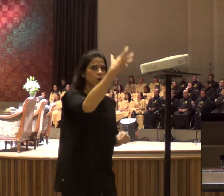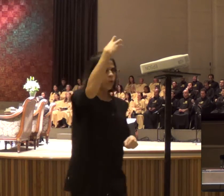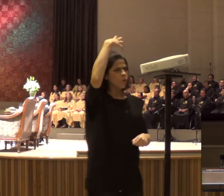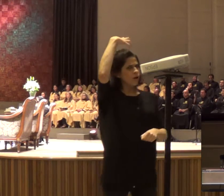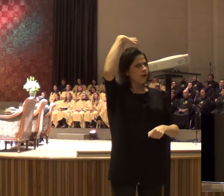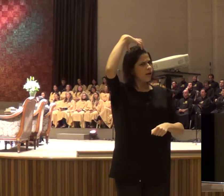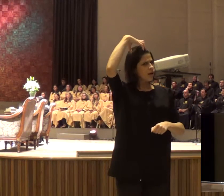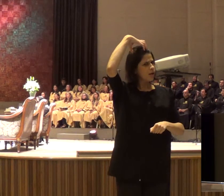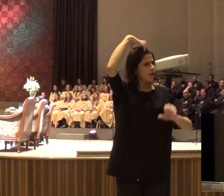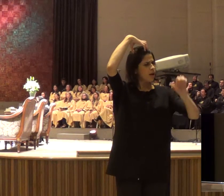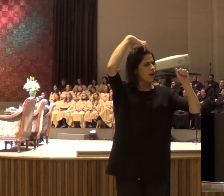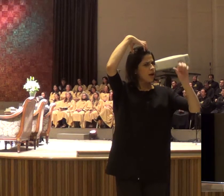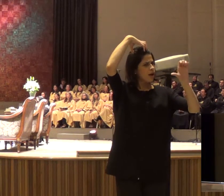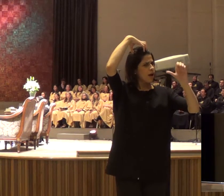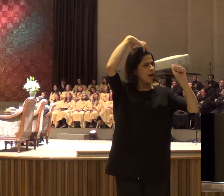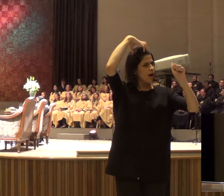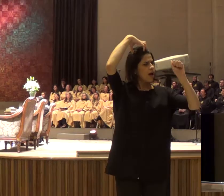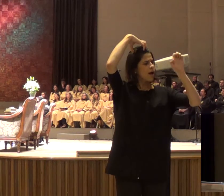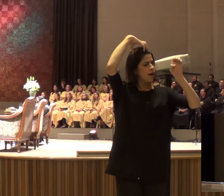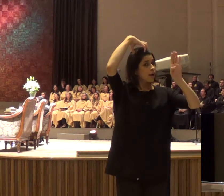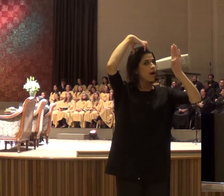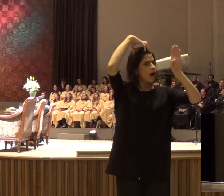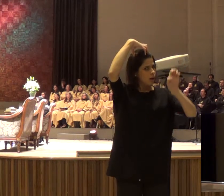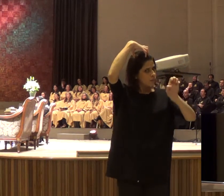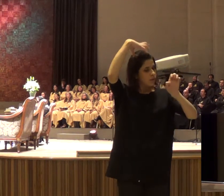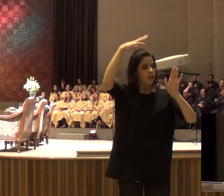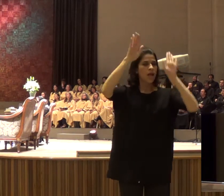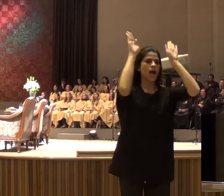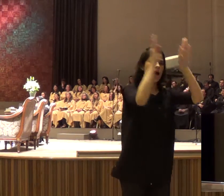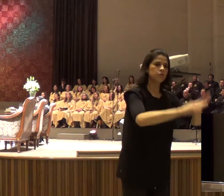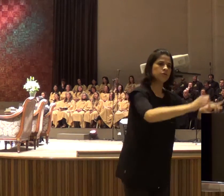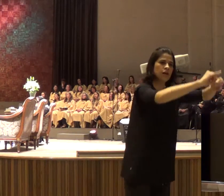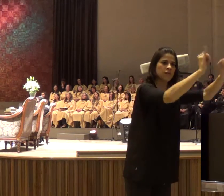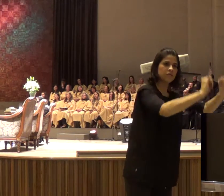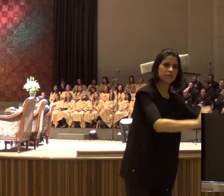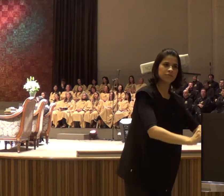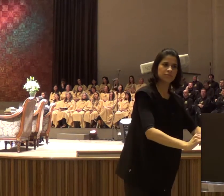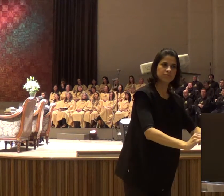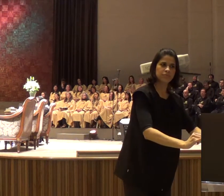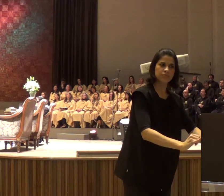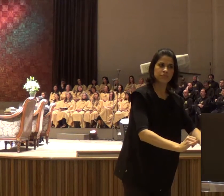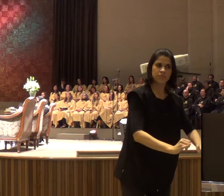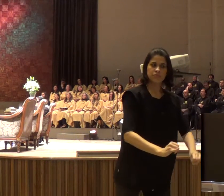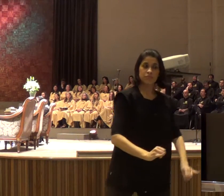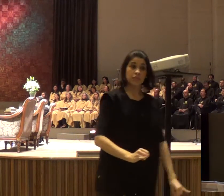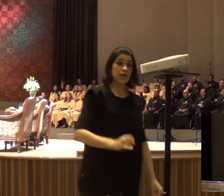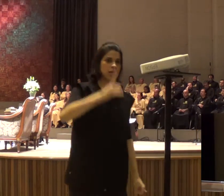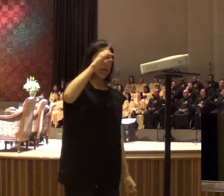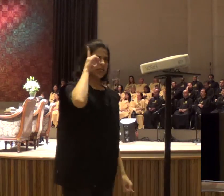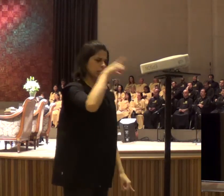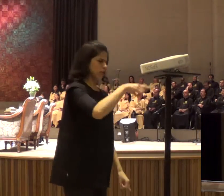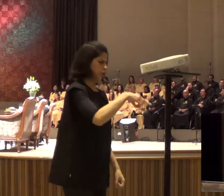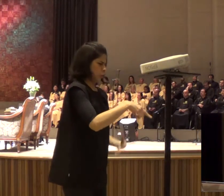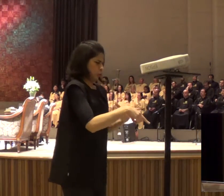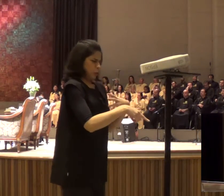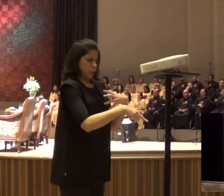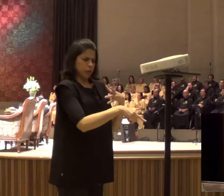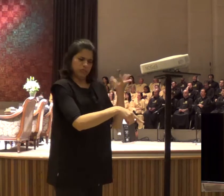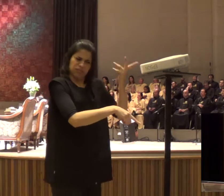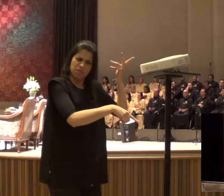mandou, deu um recado do Senhor, dizendo, olha Deus quer fazer um teste, se Deus é Deus, Ele